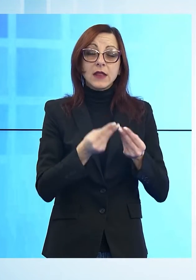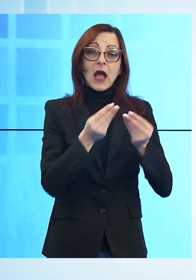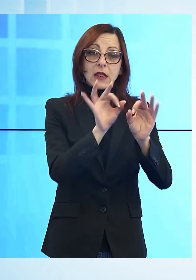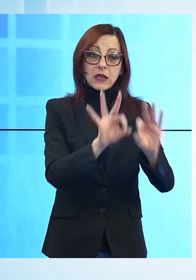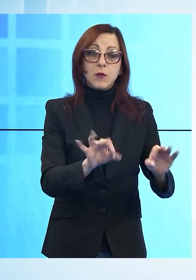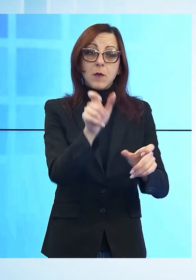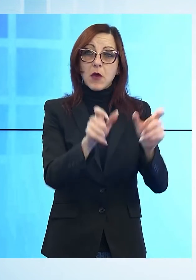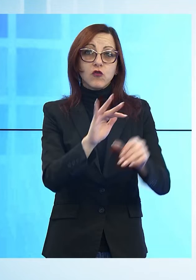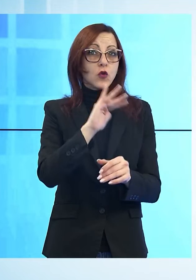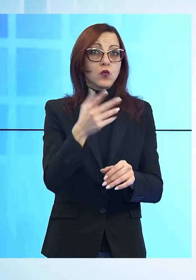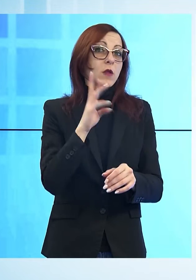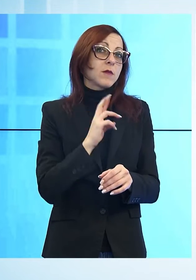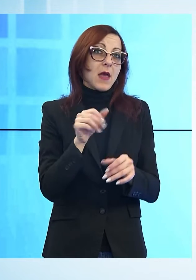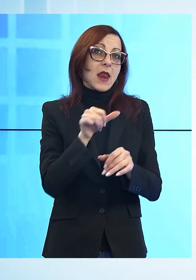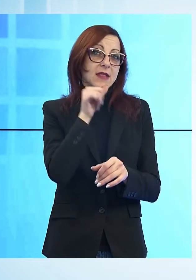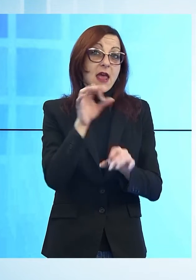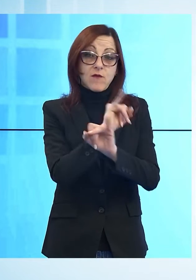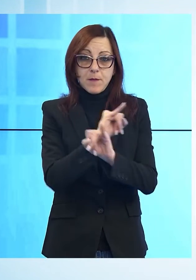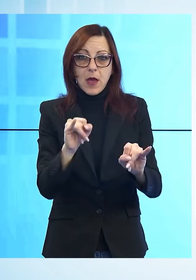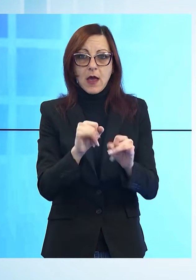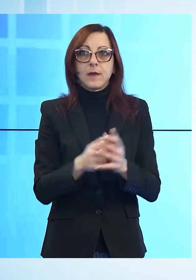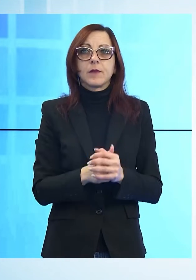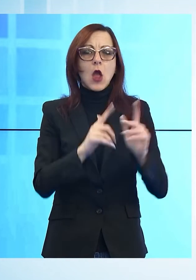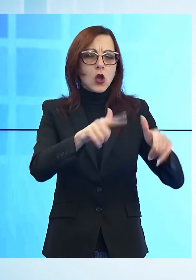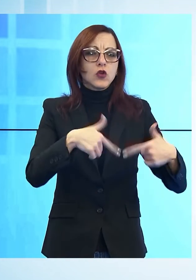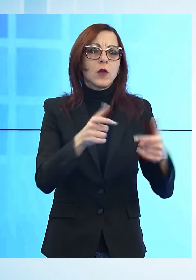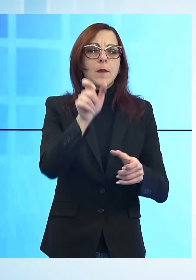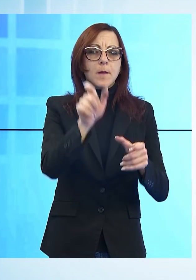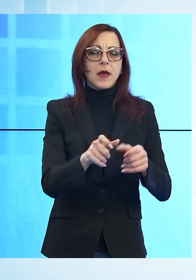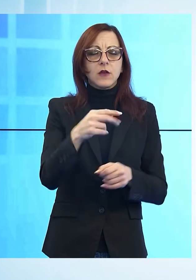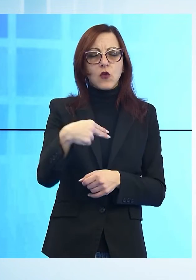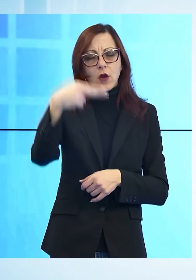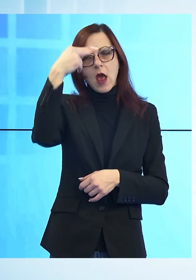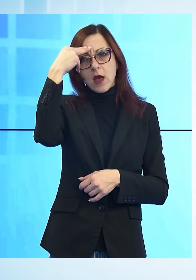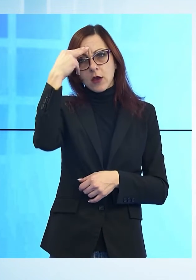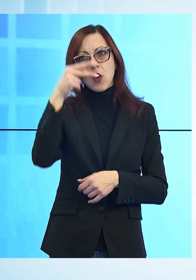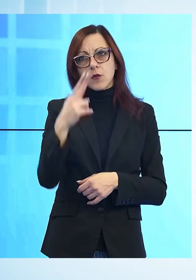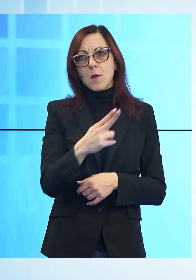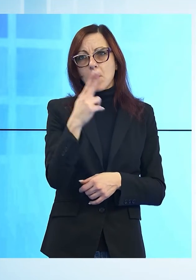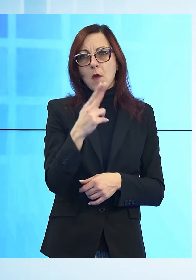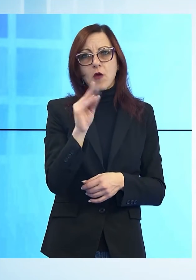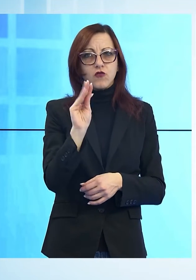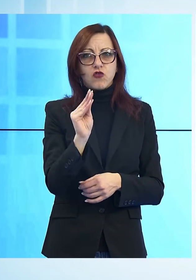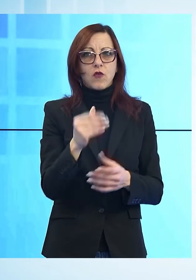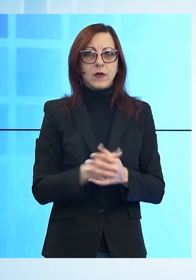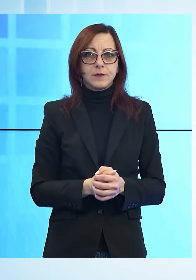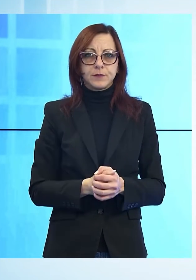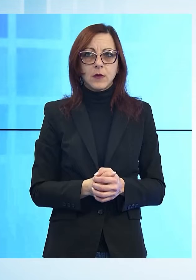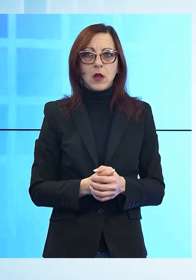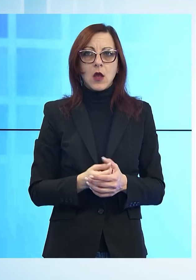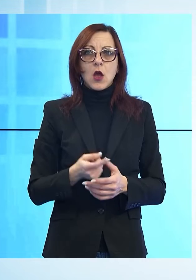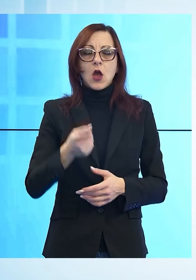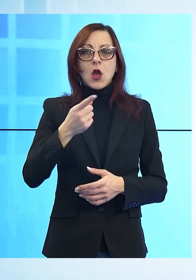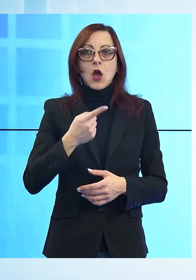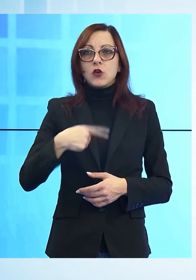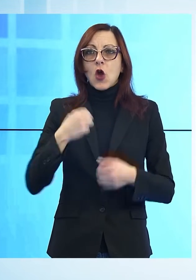con la speranza che non serva mai. La donazione nel ricordo di un donatore prematuramente scomparso. La nostra è stata un'iniziativa legata principalmente alla